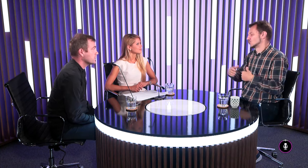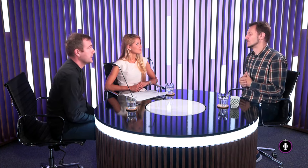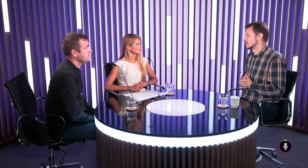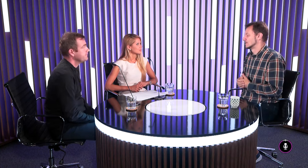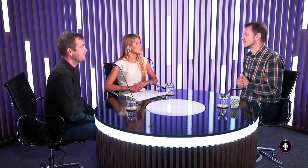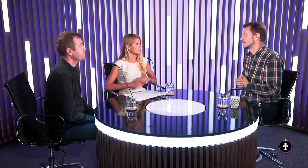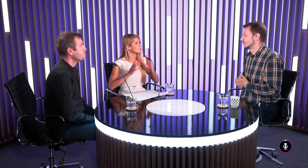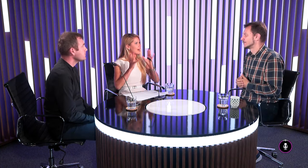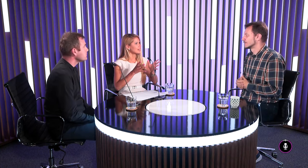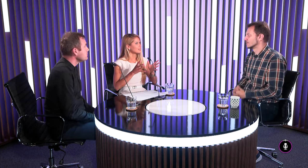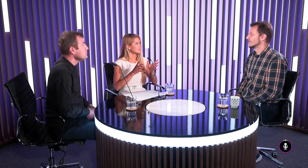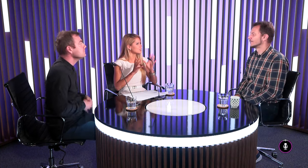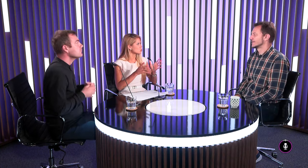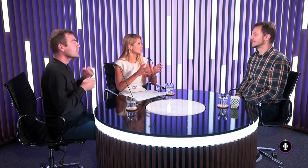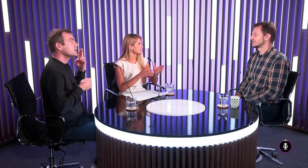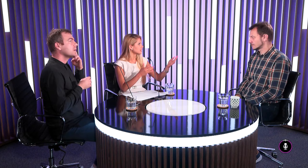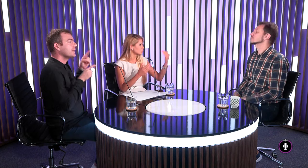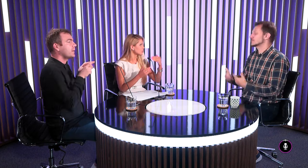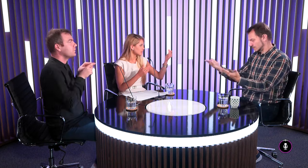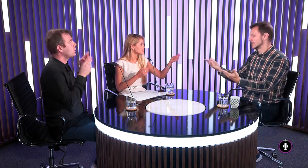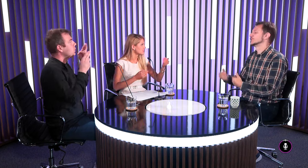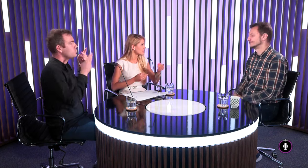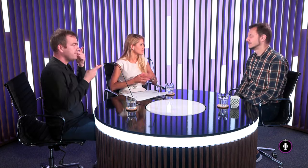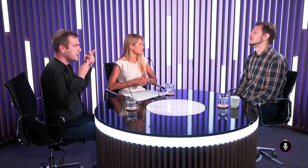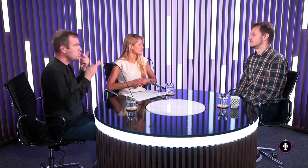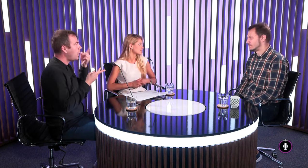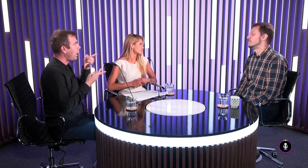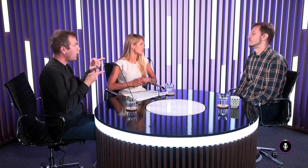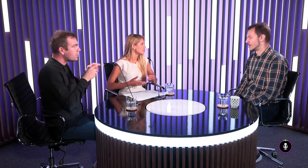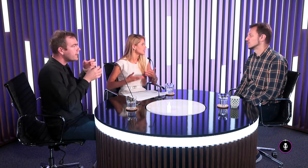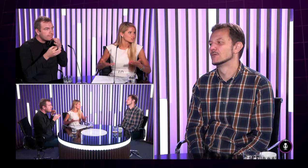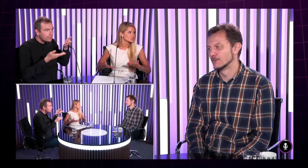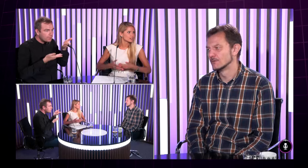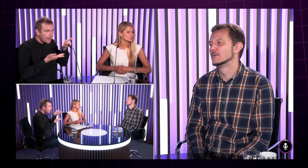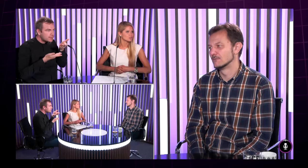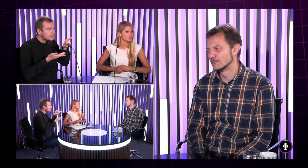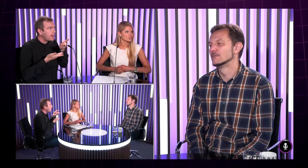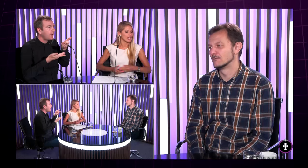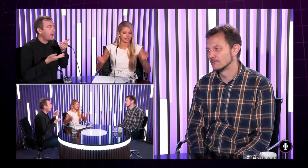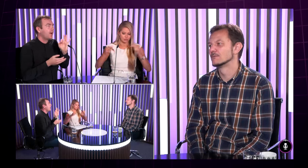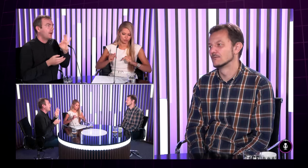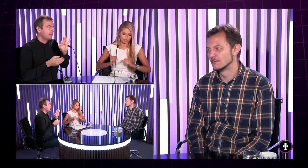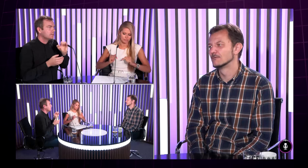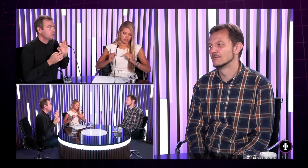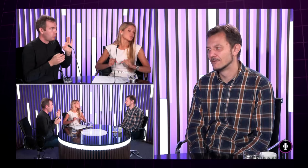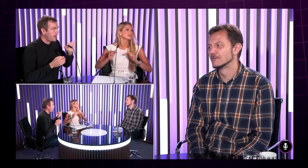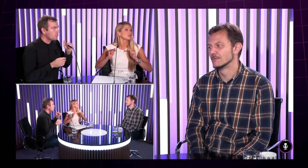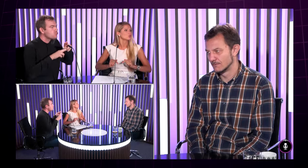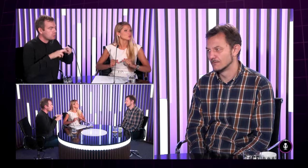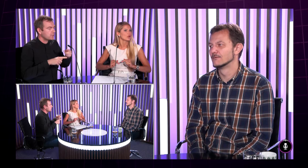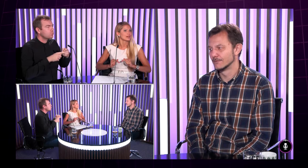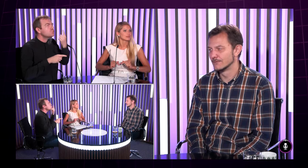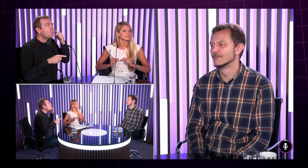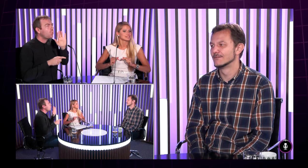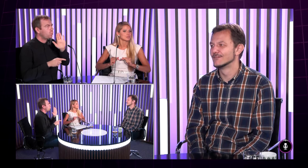také rozdielnosti sa dbá na ten vizuálny efekt ktorý vlastne vy máte aby sa vám vedeli čo najlepšie približiť a keď ostaneme ešte pri